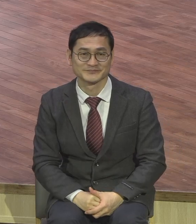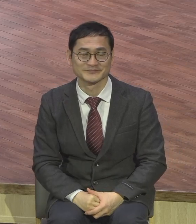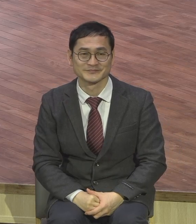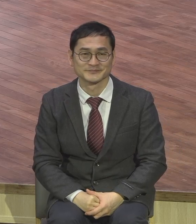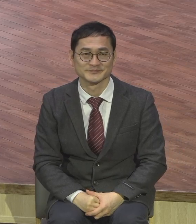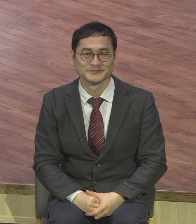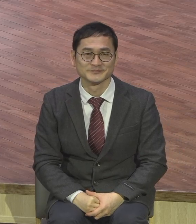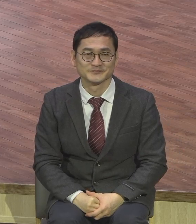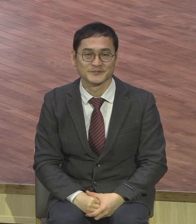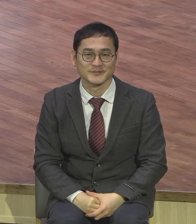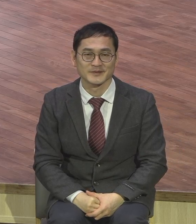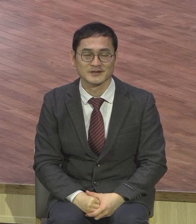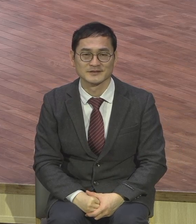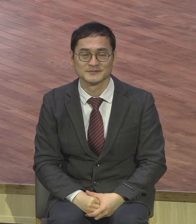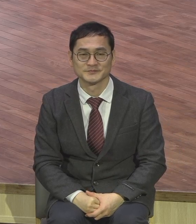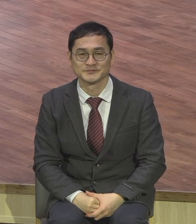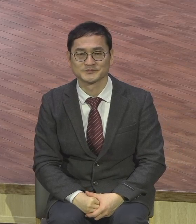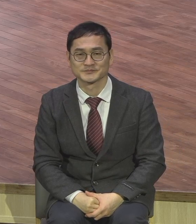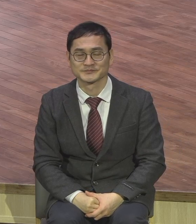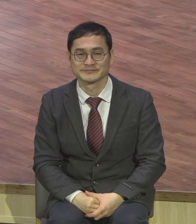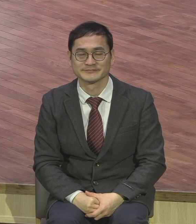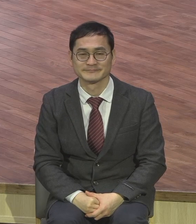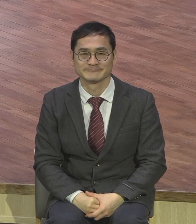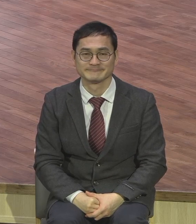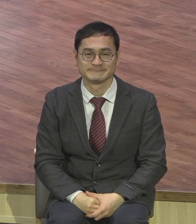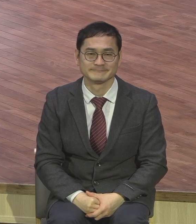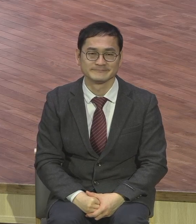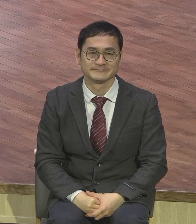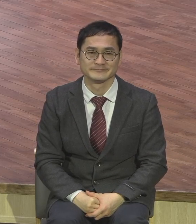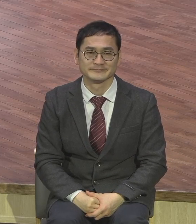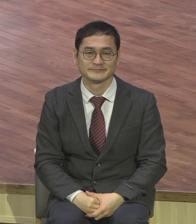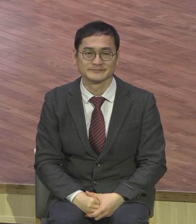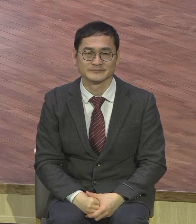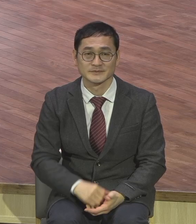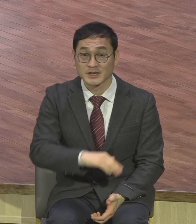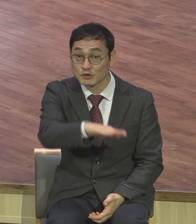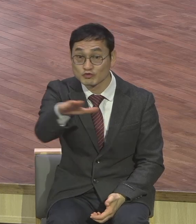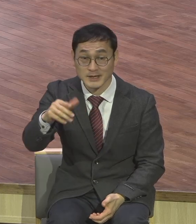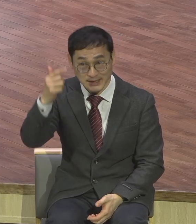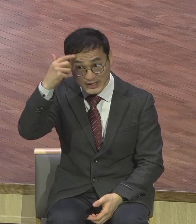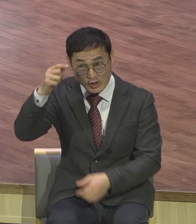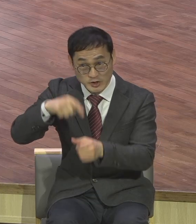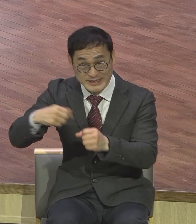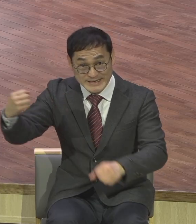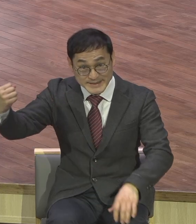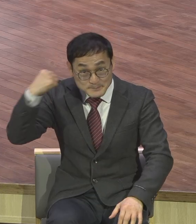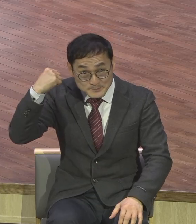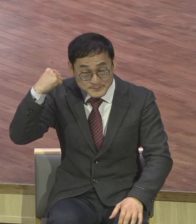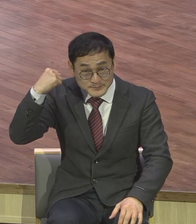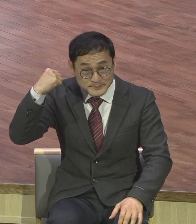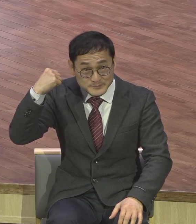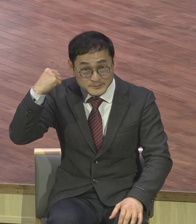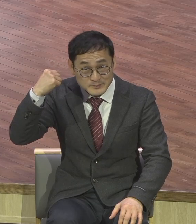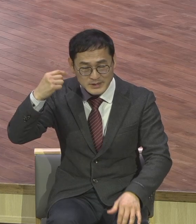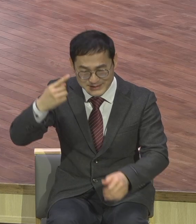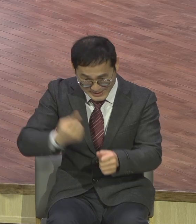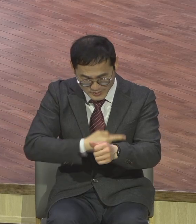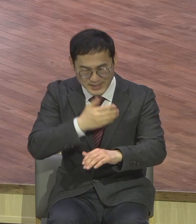좀 더 쉽게 말씀드리면 우리가 영적 힘을 가지게 되면 감사가 나오게 되어있다 감사가 스스로